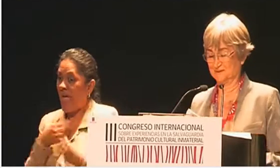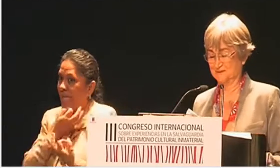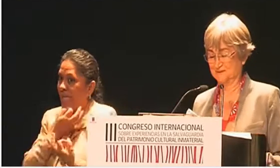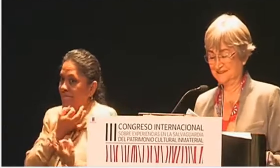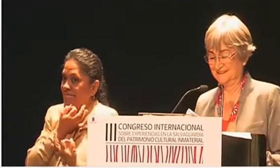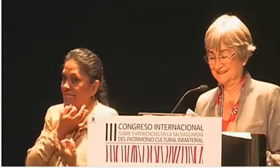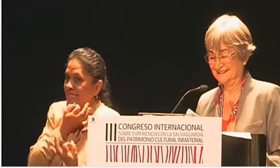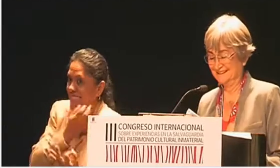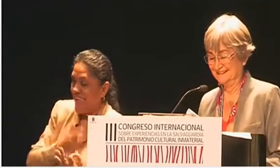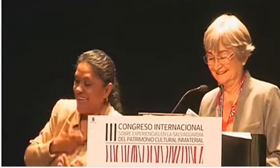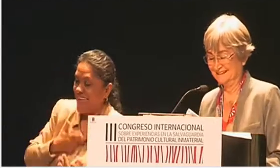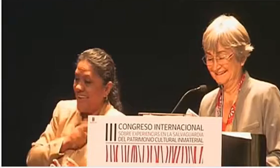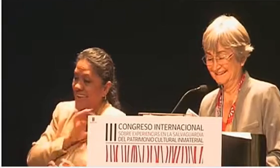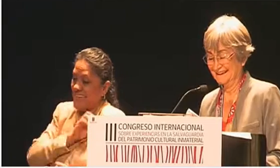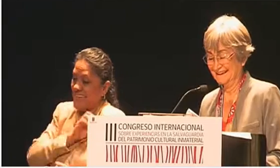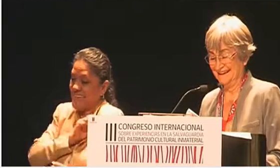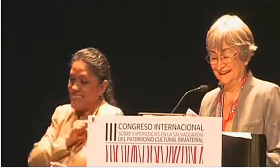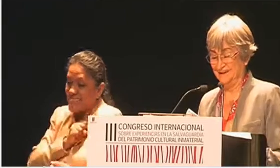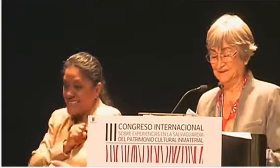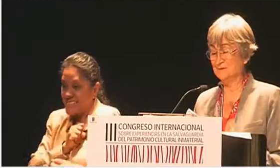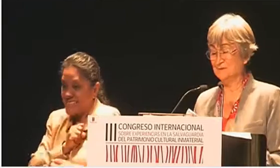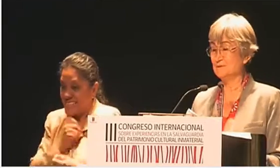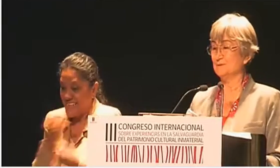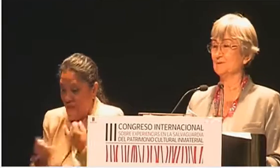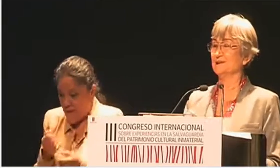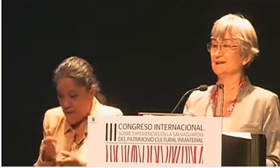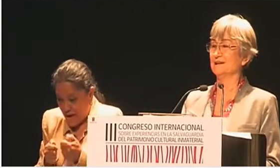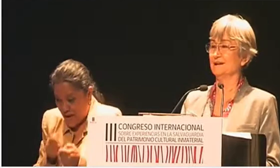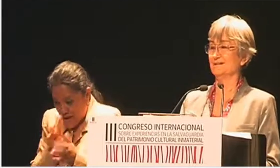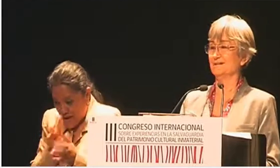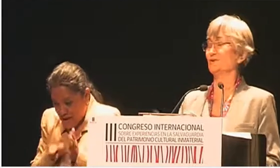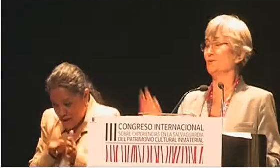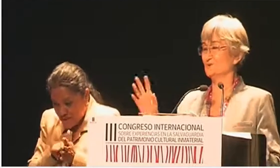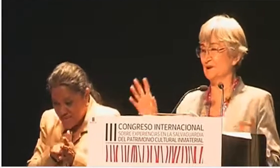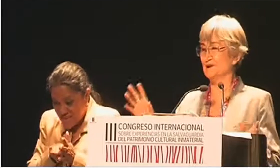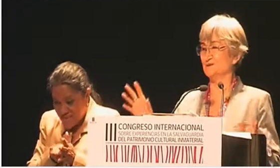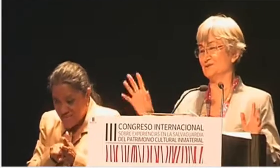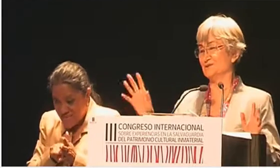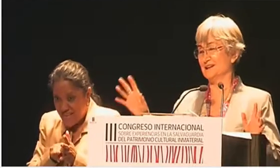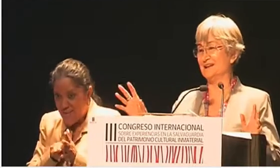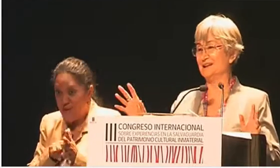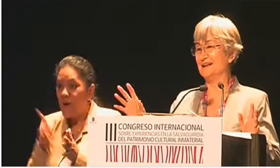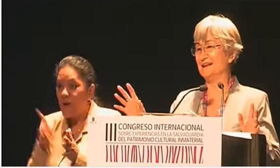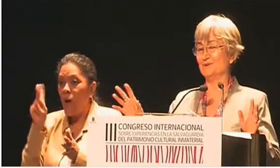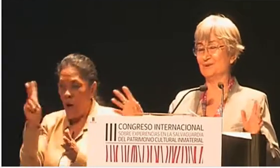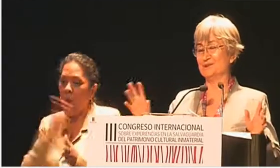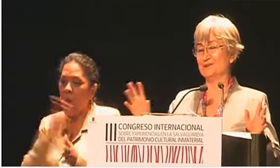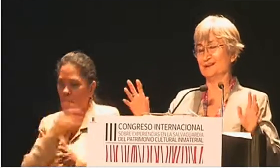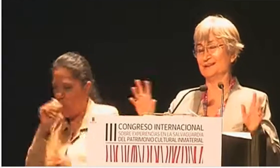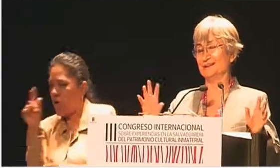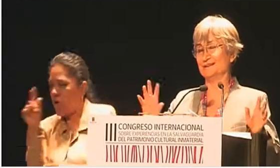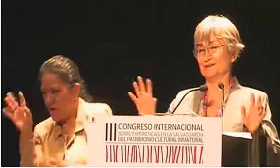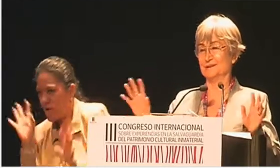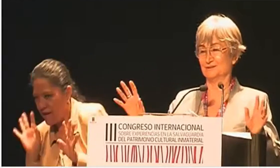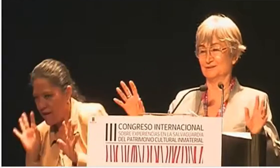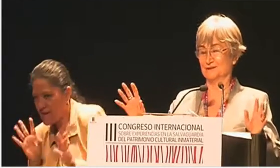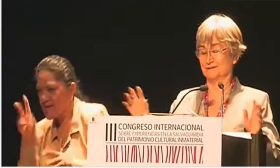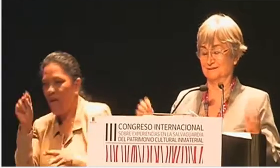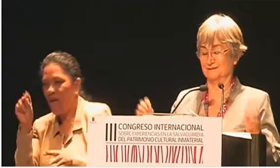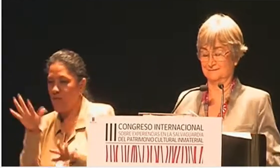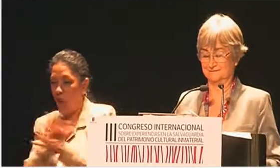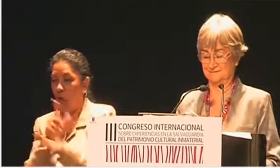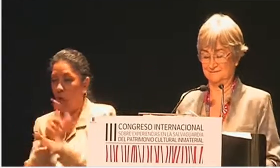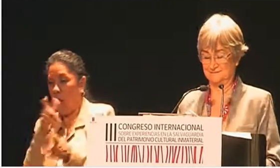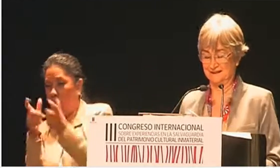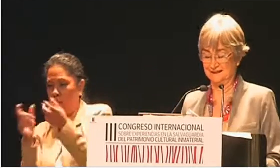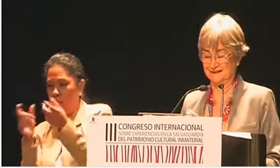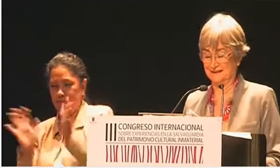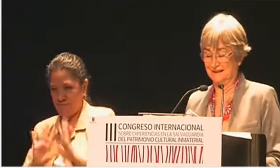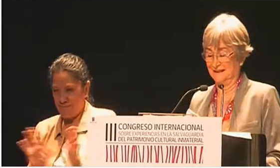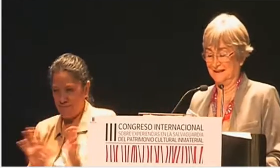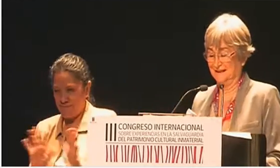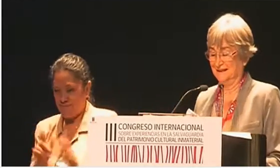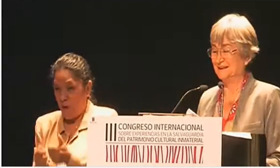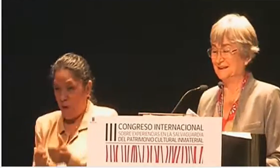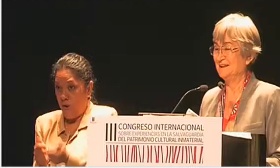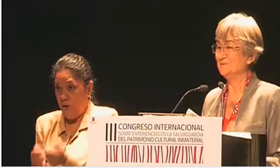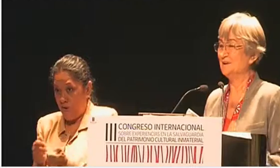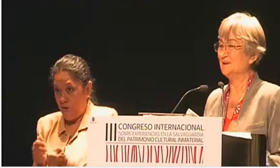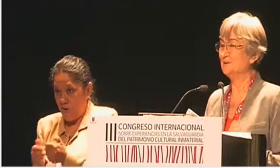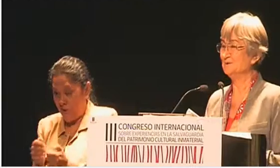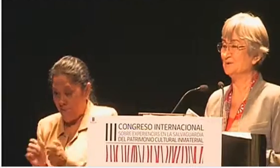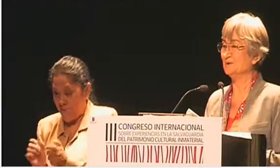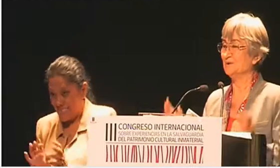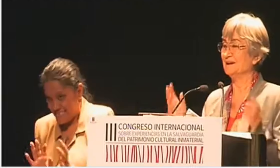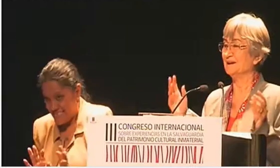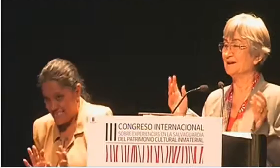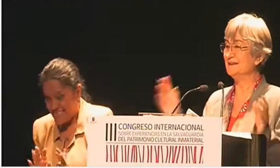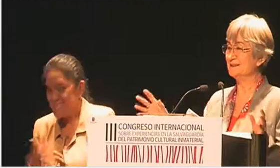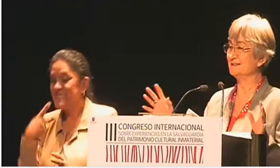cierto. Y yo nada más preguntaría, los buenos, los de calidad, no los que hay que estar matando gente. Y